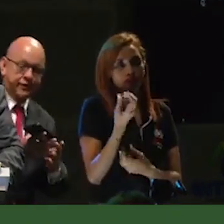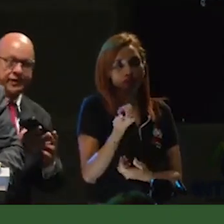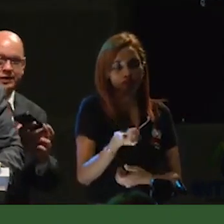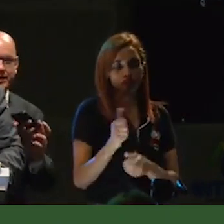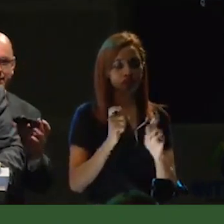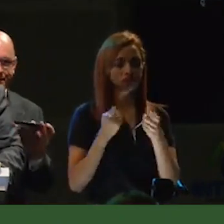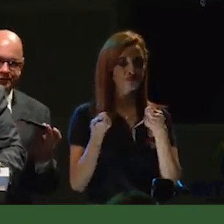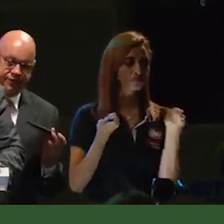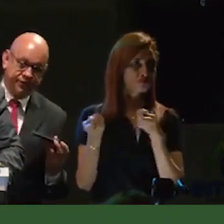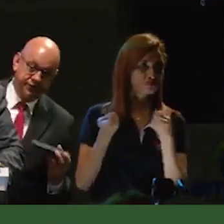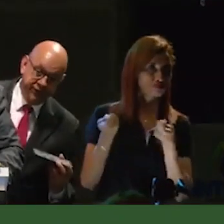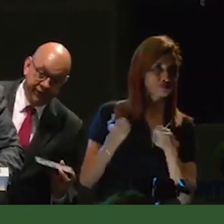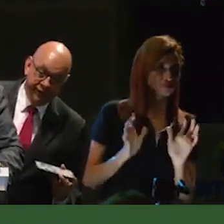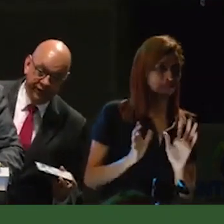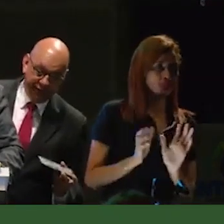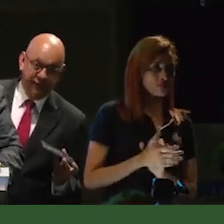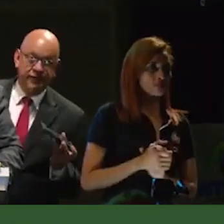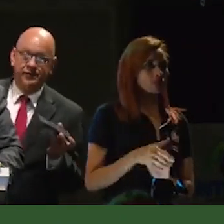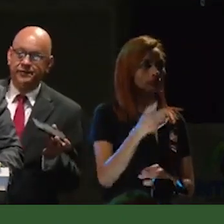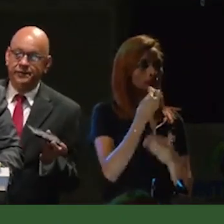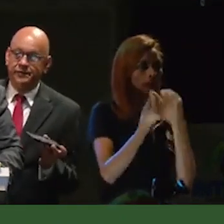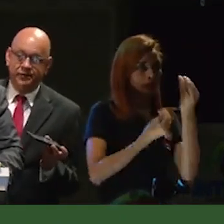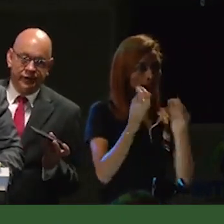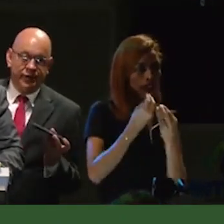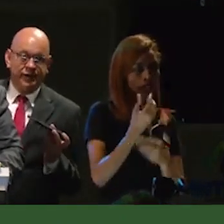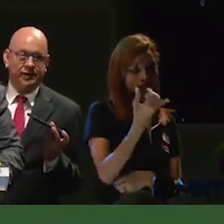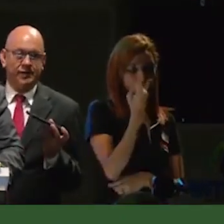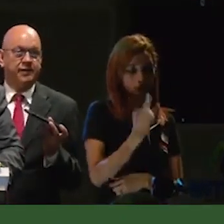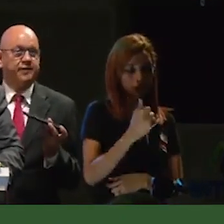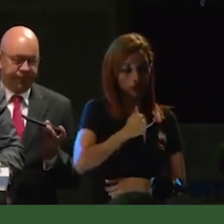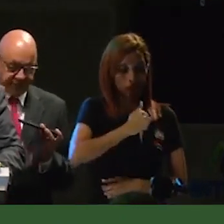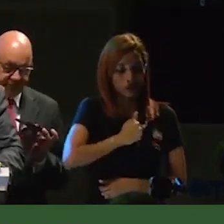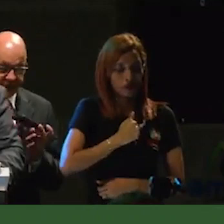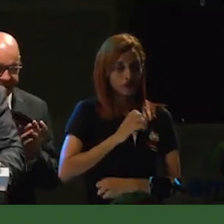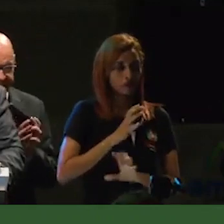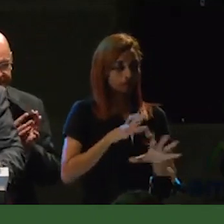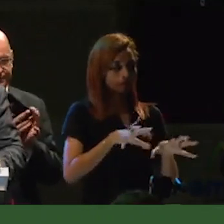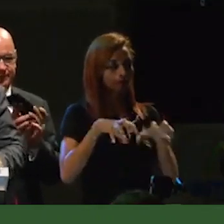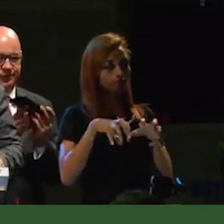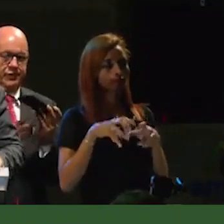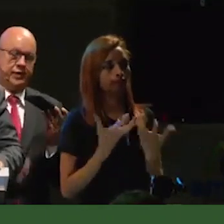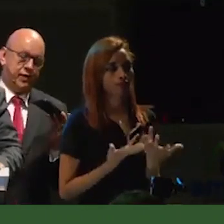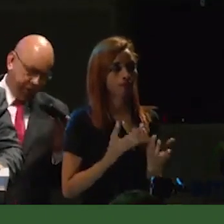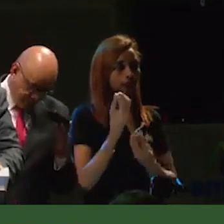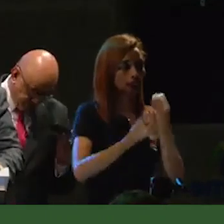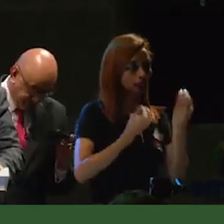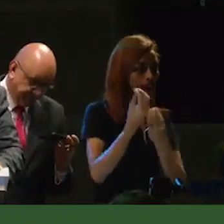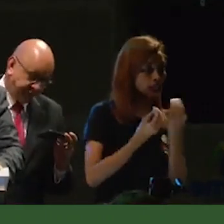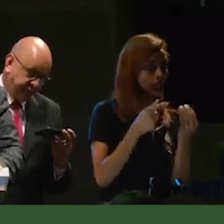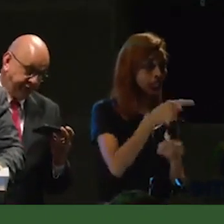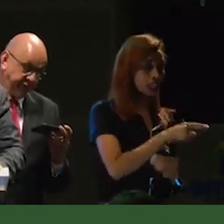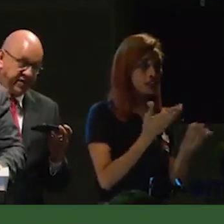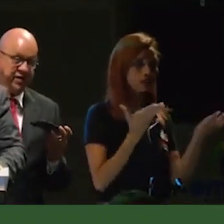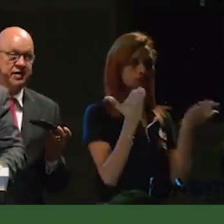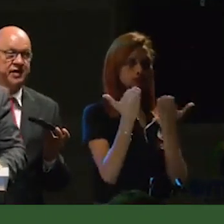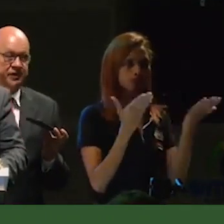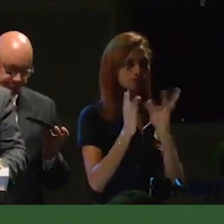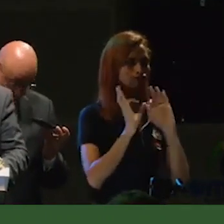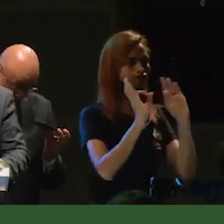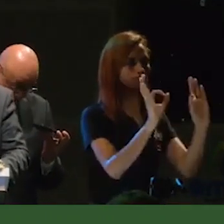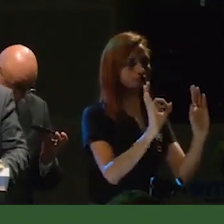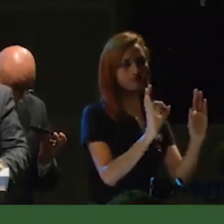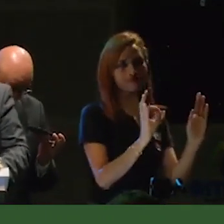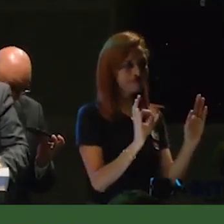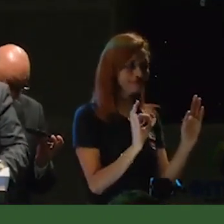aguas residuales de Calarcá, solo por su interés particular. Evitando que estos servicios se prestaran de manera eficiente y a toda la